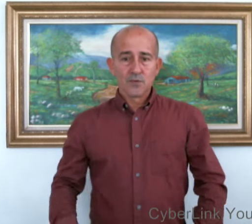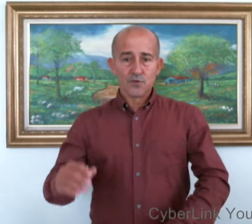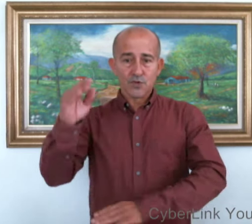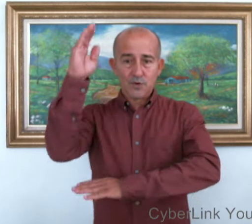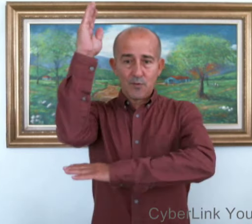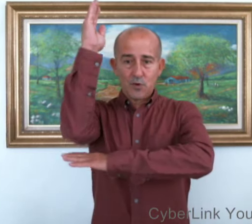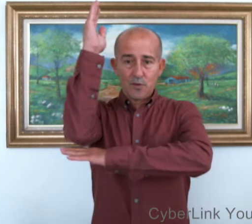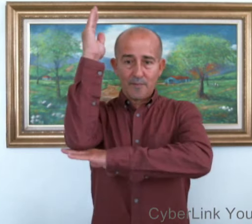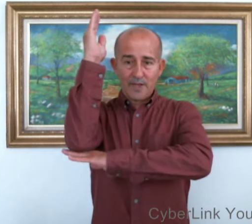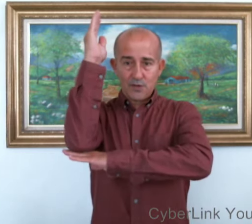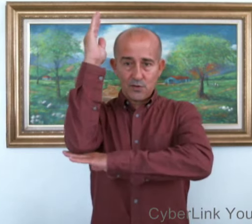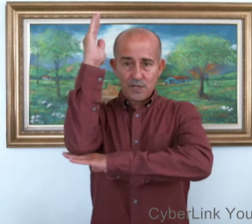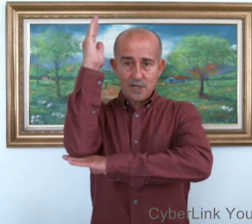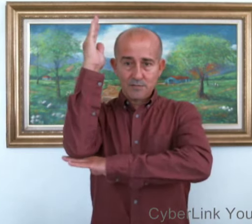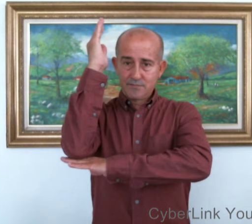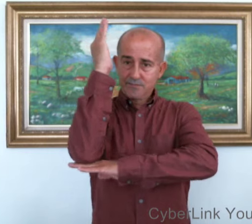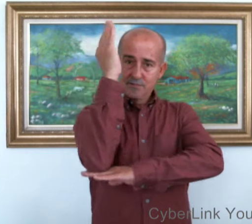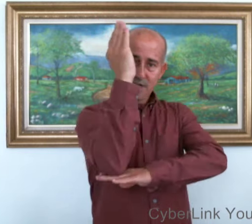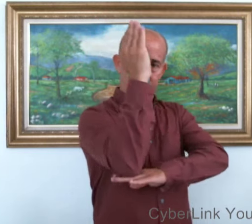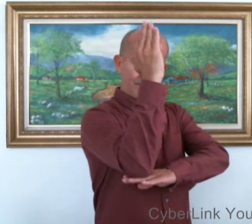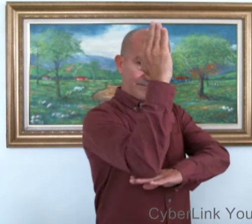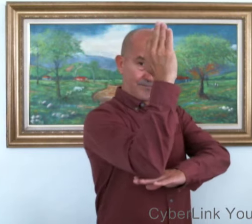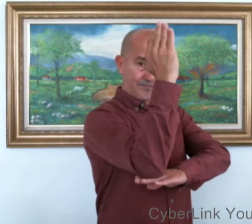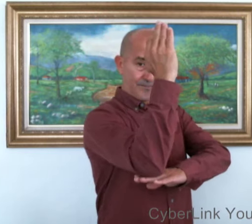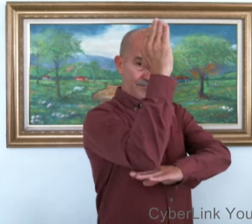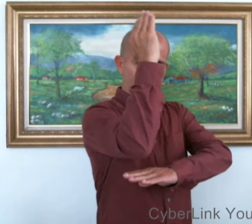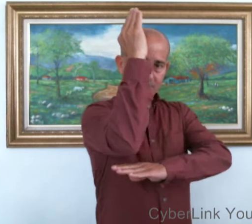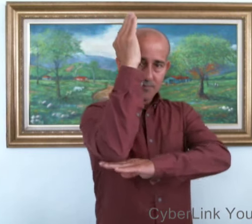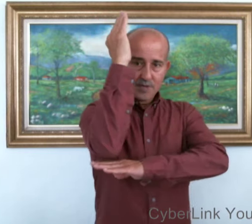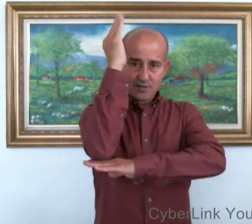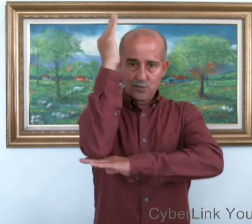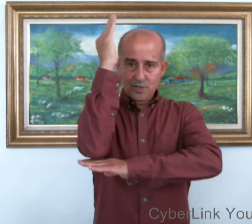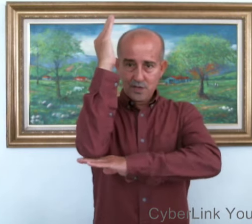Continuamos con mediodía. ¿Verdad? Mediodía.